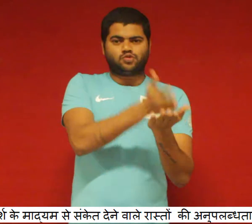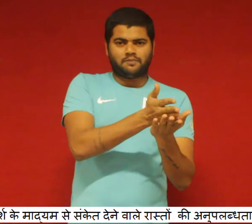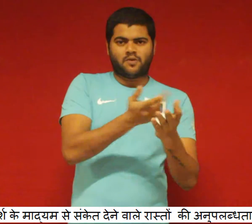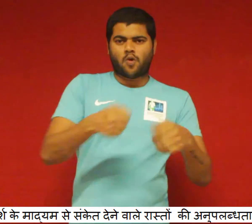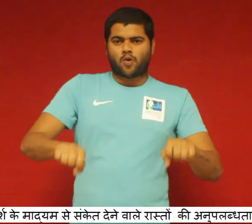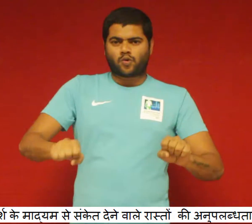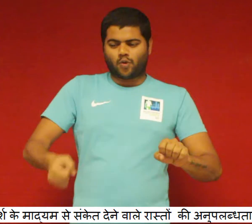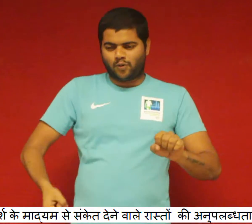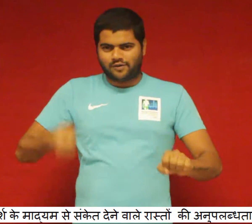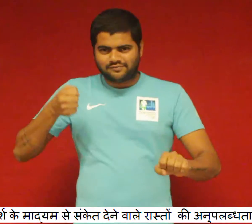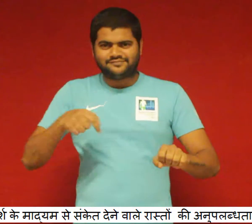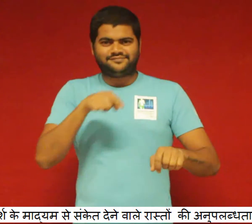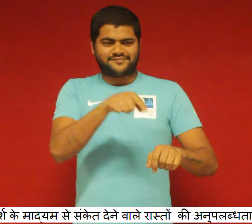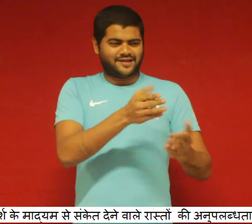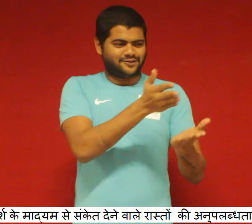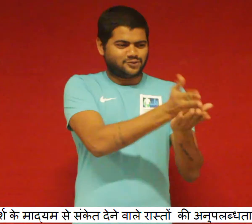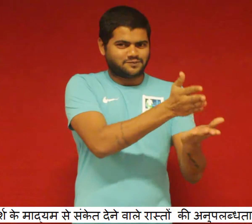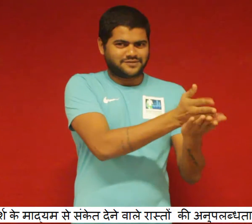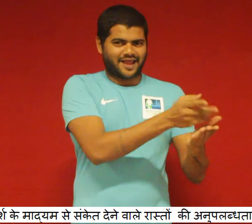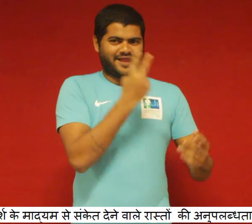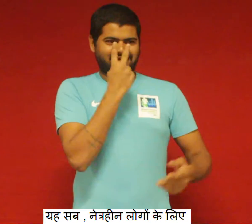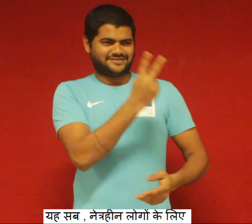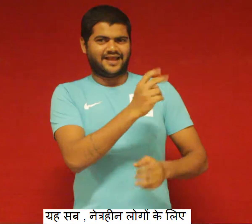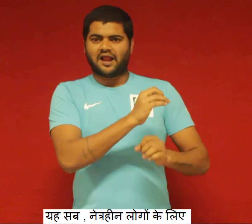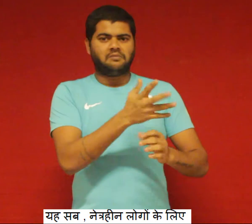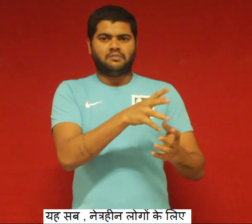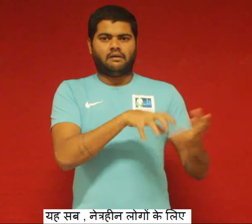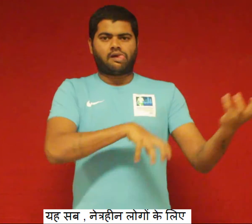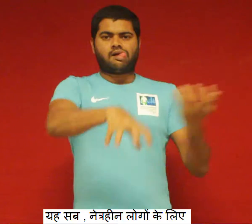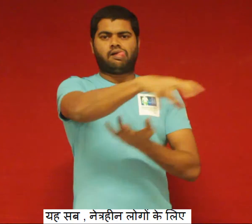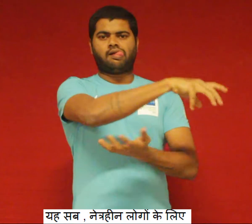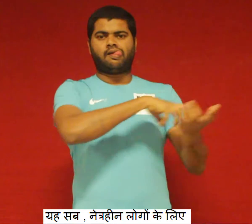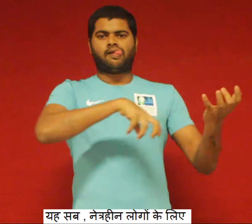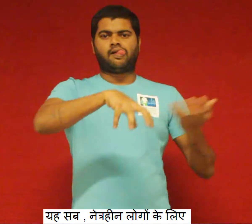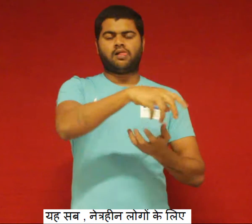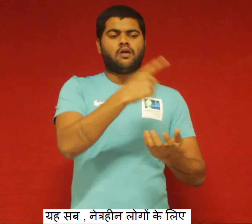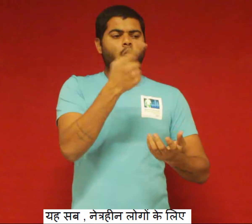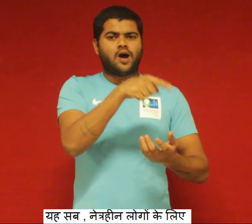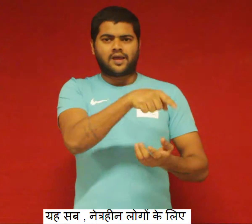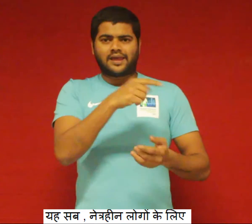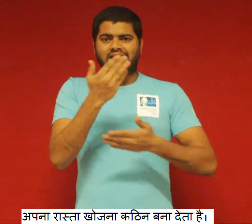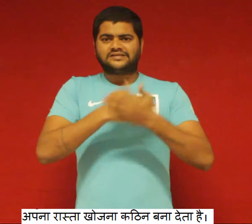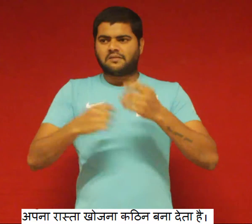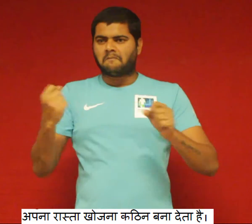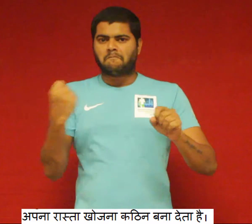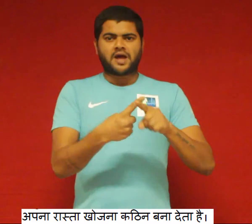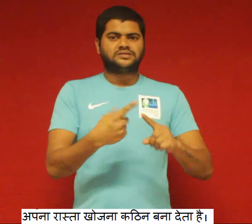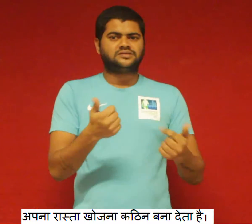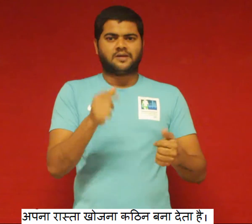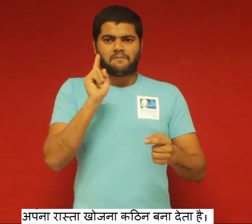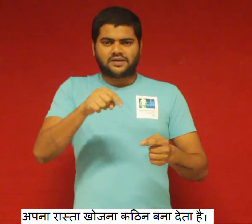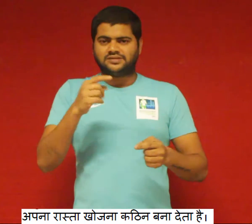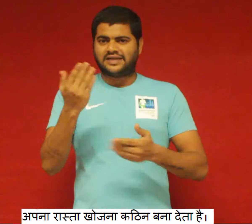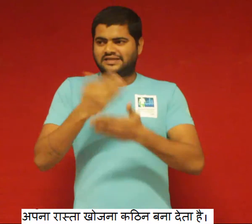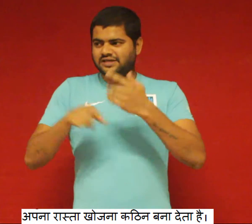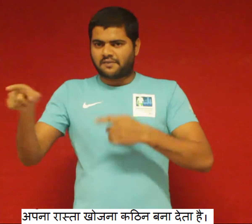संकेत देने वाले रास्तों की अनुपलब्धता यही सब नेतरहीन लोगों के लिए अपना रास्ता खोजना कठिन बना देता है,